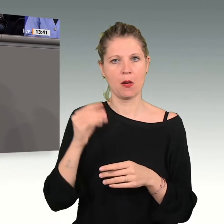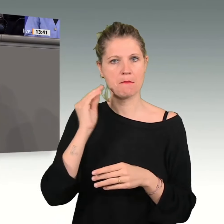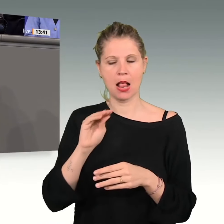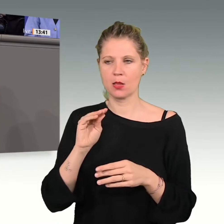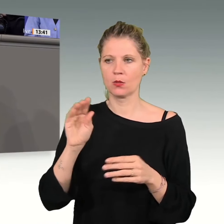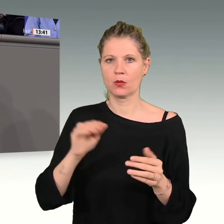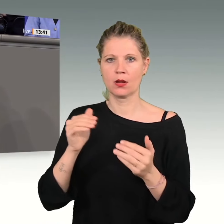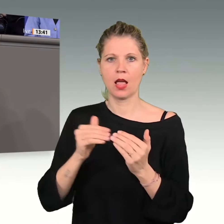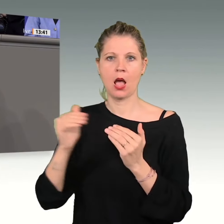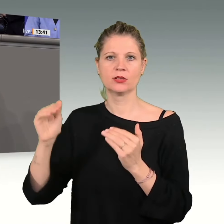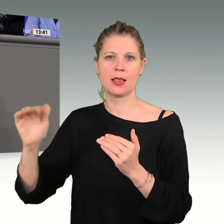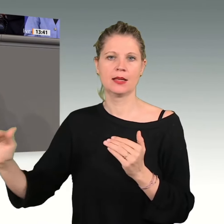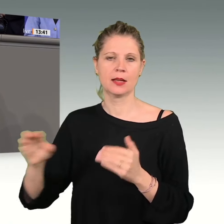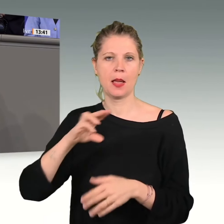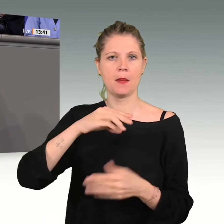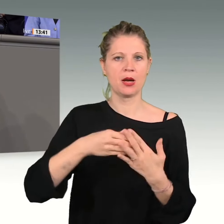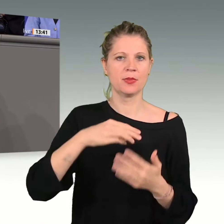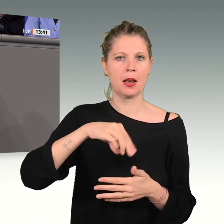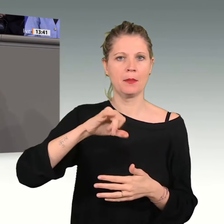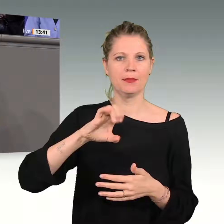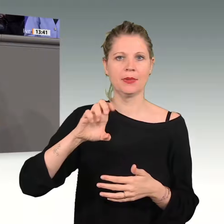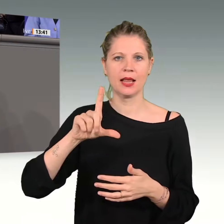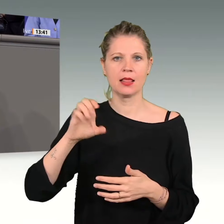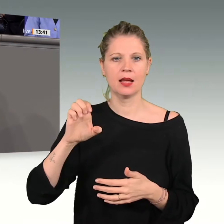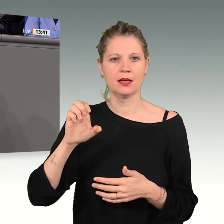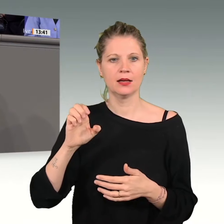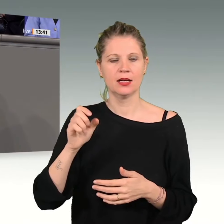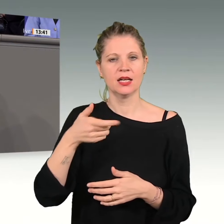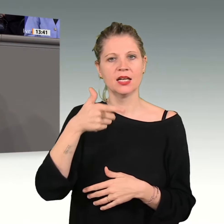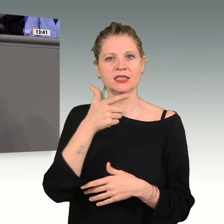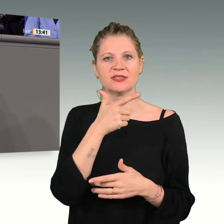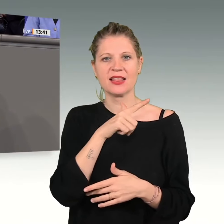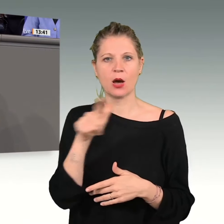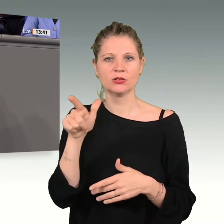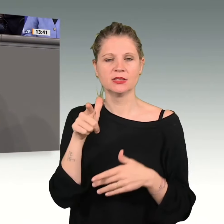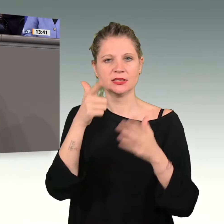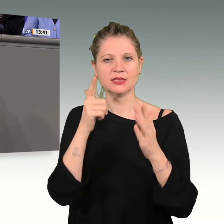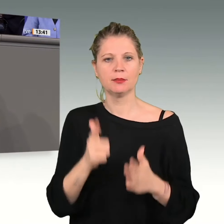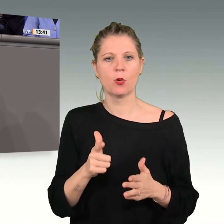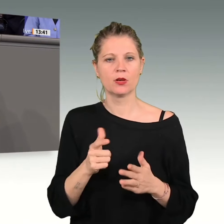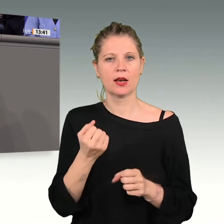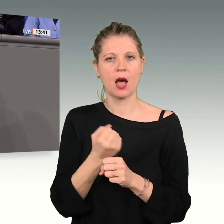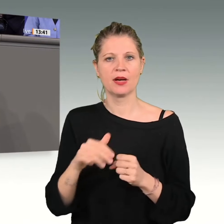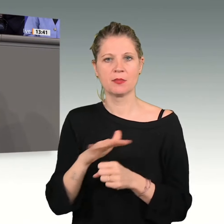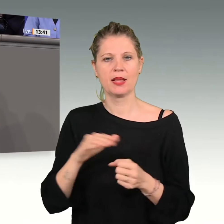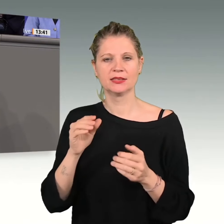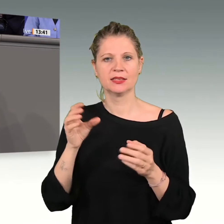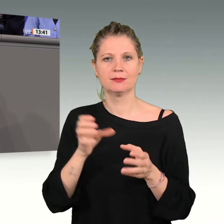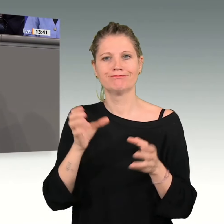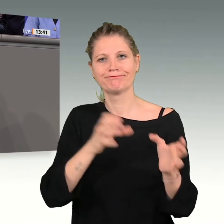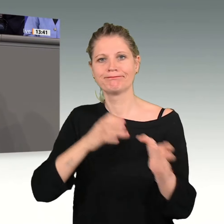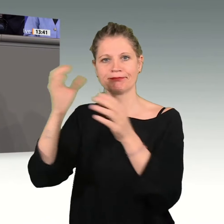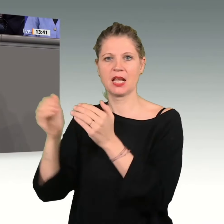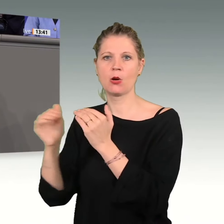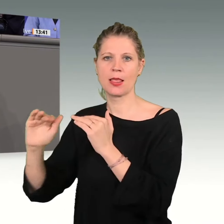Verlagerung von bis zu 2.700 Arbeitsplätzen ins Ausland. Michelin, 1.500